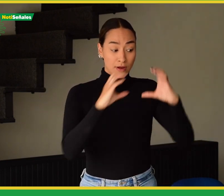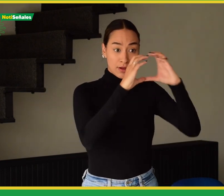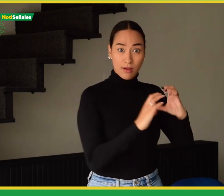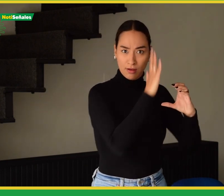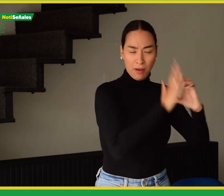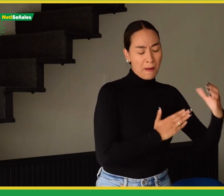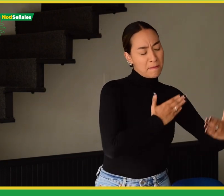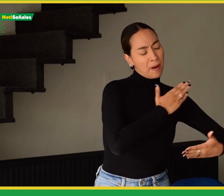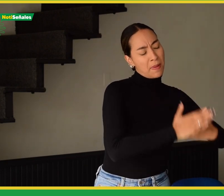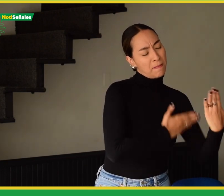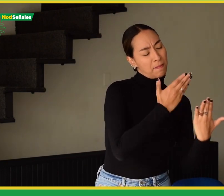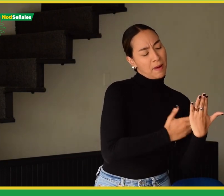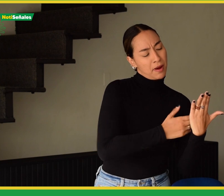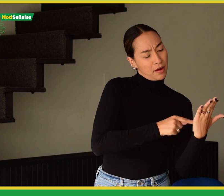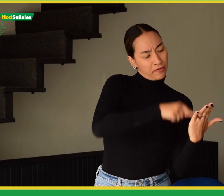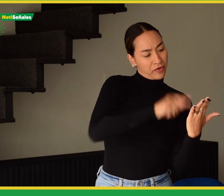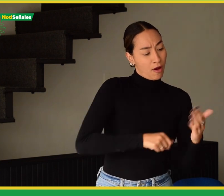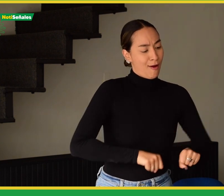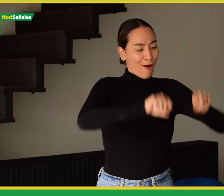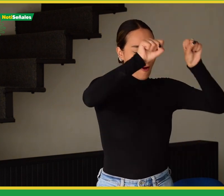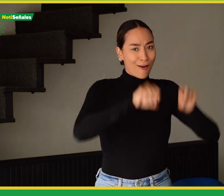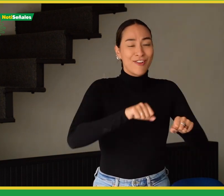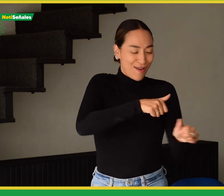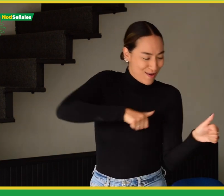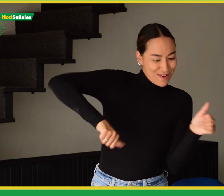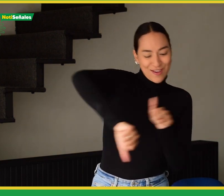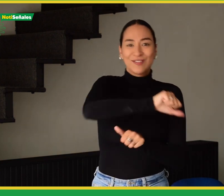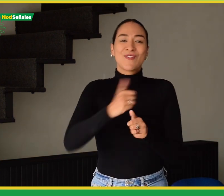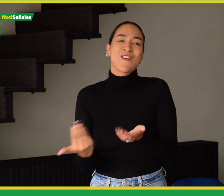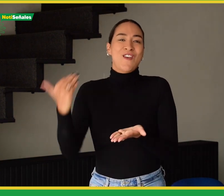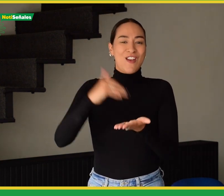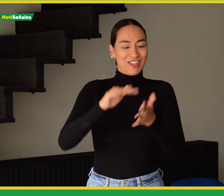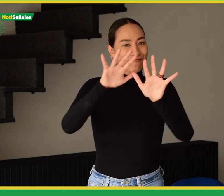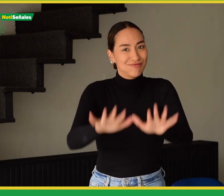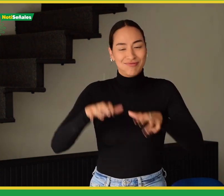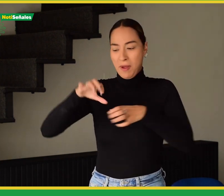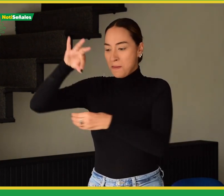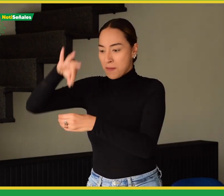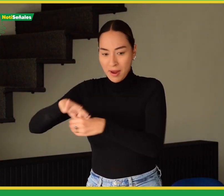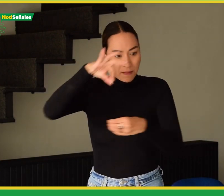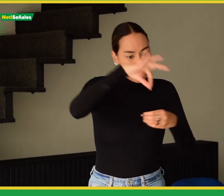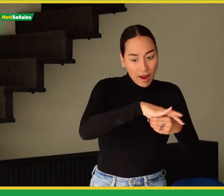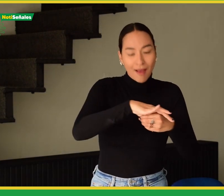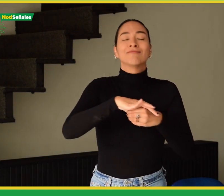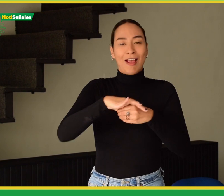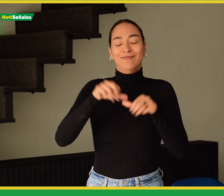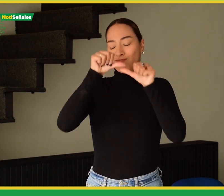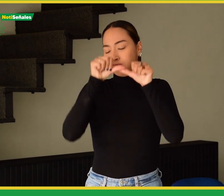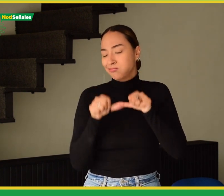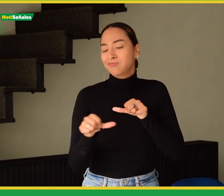carácter transitorio para efectos de la legalización de la organización ante Cámara y Comercio. Luego se realizará una asamblea para elegir estos cargos nuevamente, que